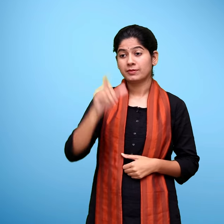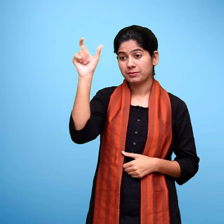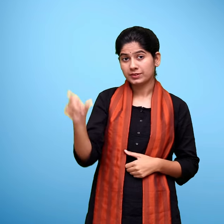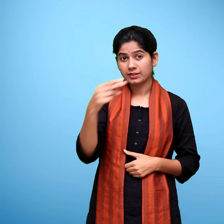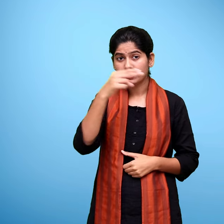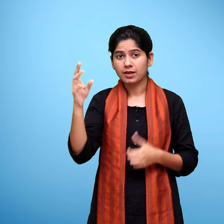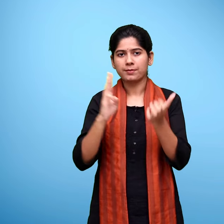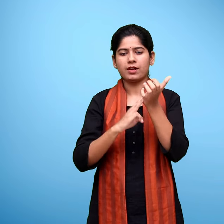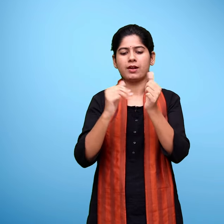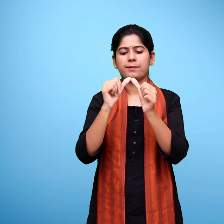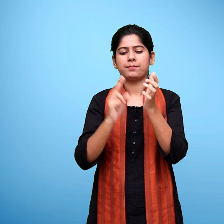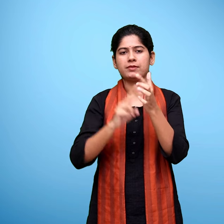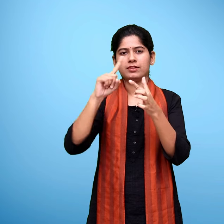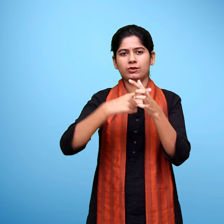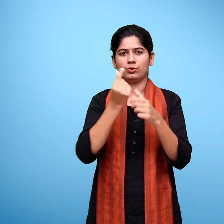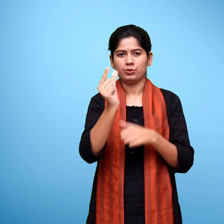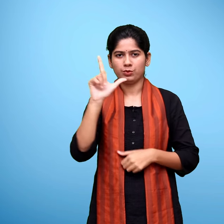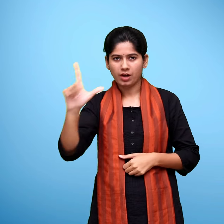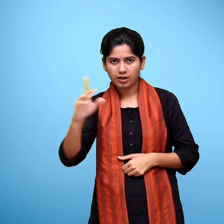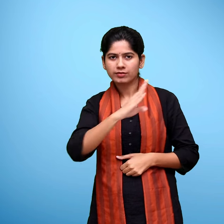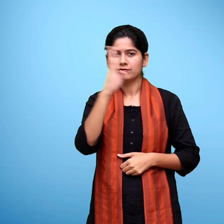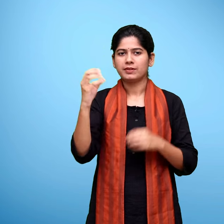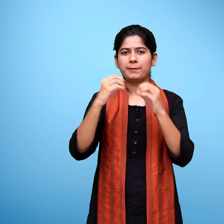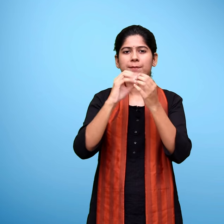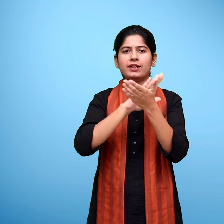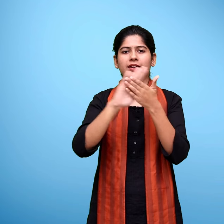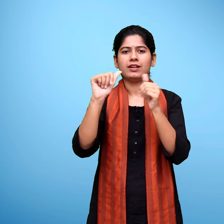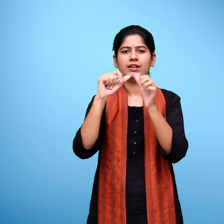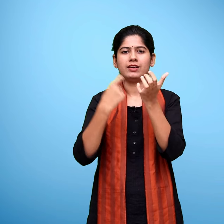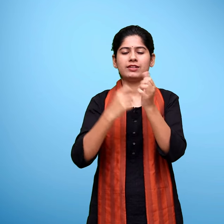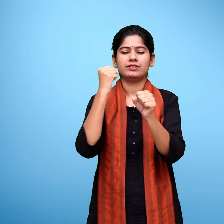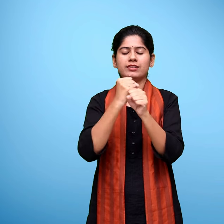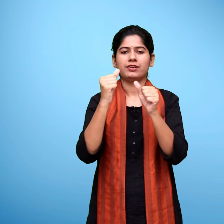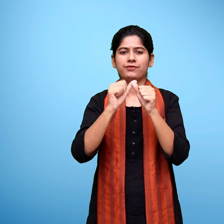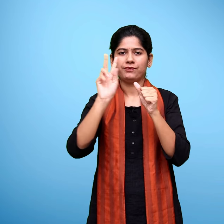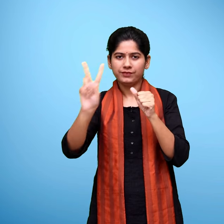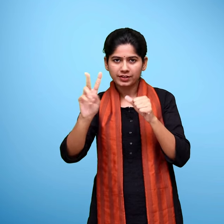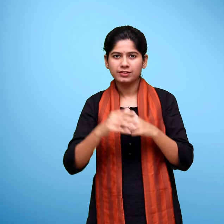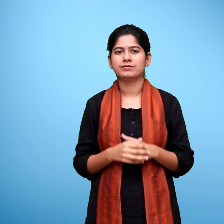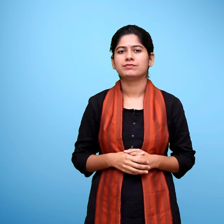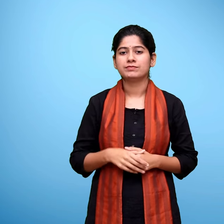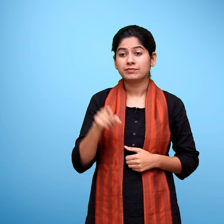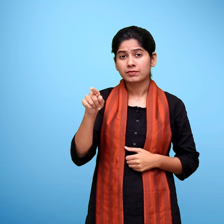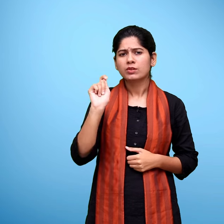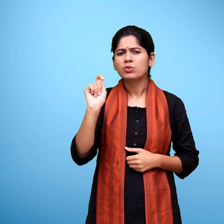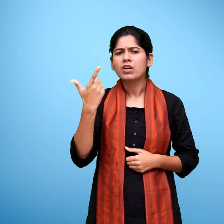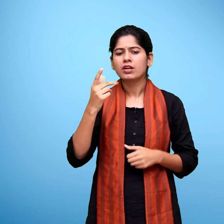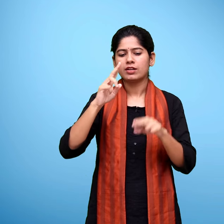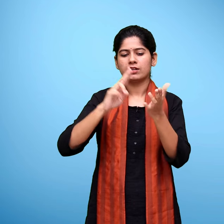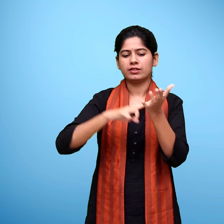मंजुल भारगव सदस्य राश्ट्रिय पाठ्य चर्या की रूपरेखा के लिए गठित